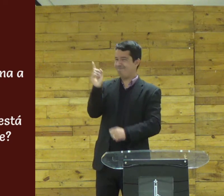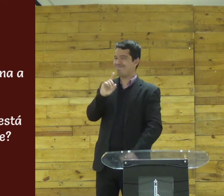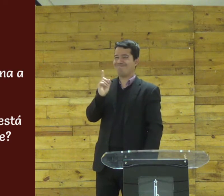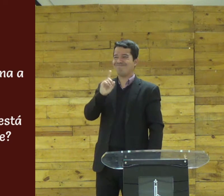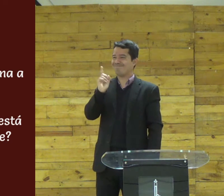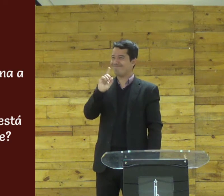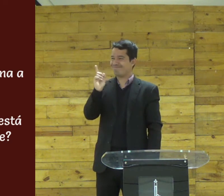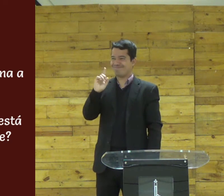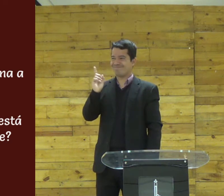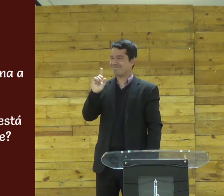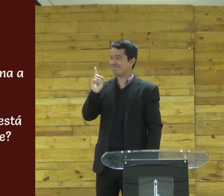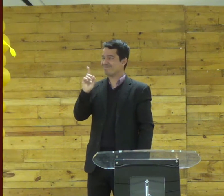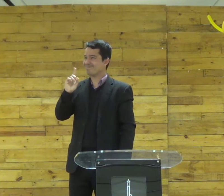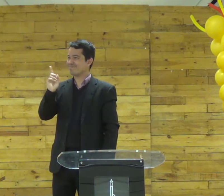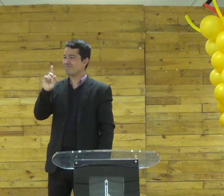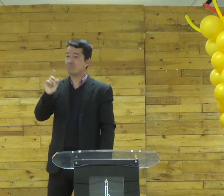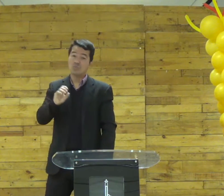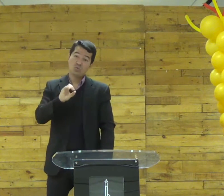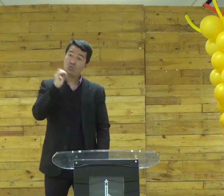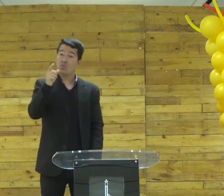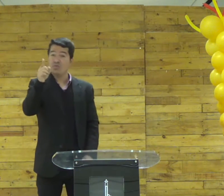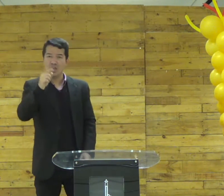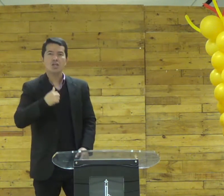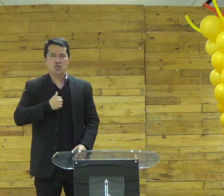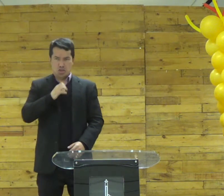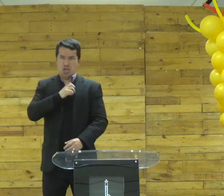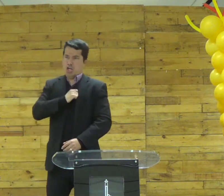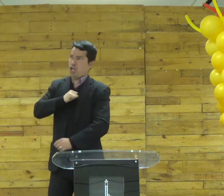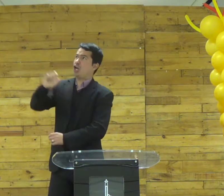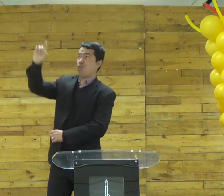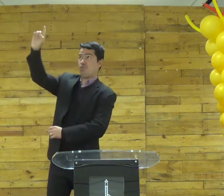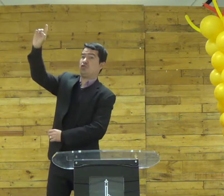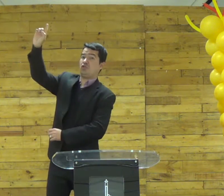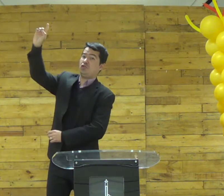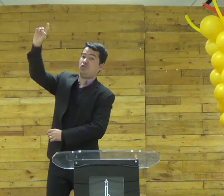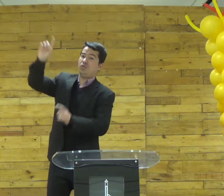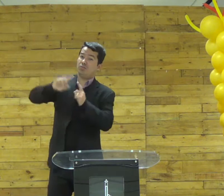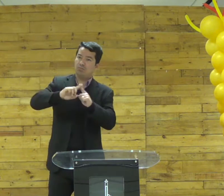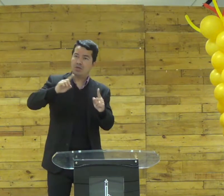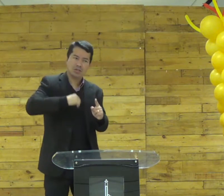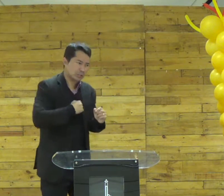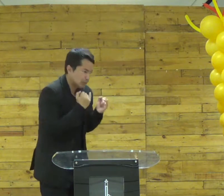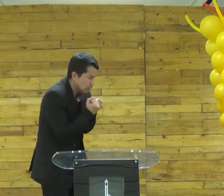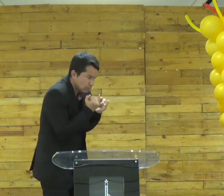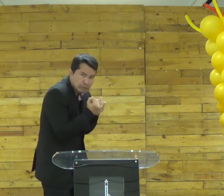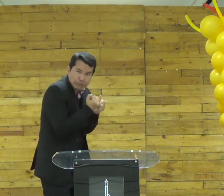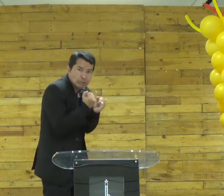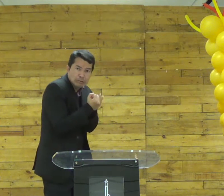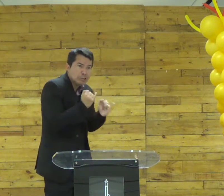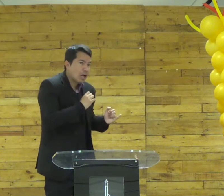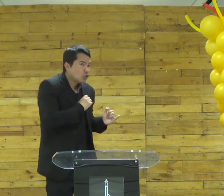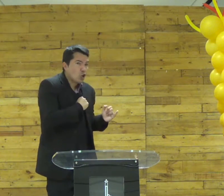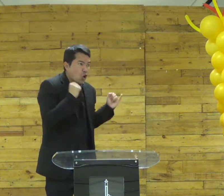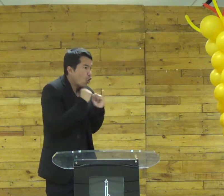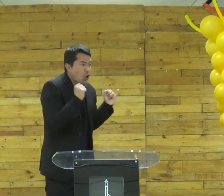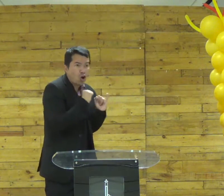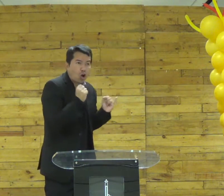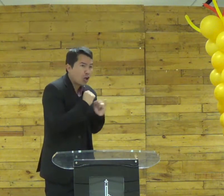amor a Deus? não é ou você diz que ama Deus mas fala sempre mal dos outros